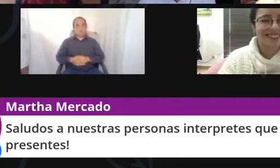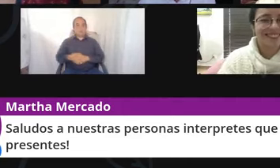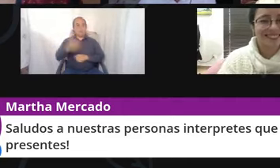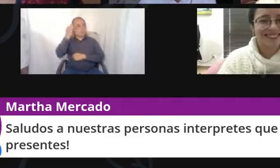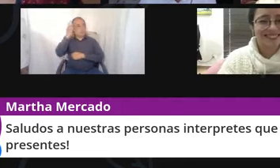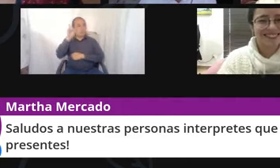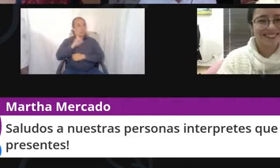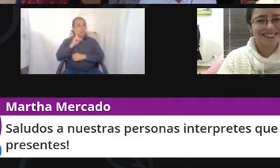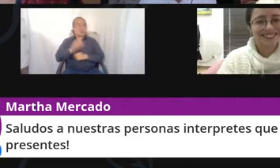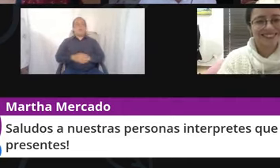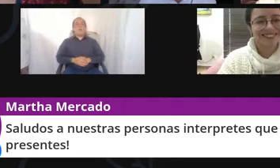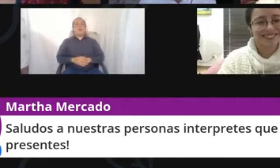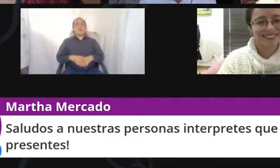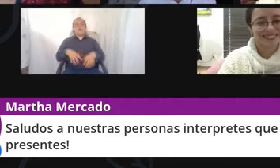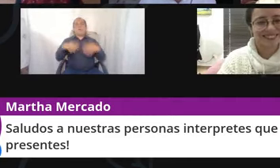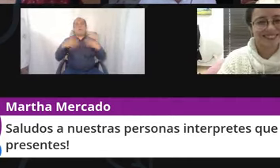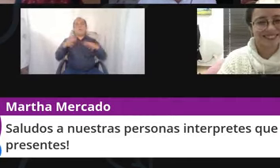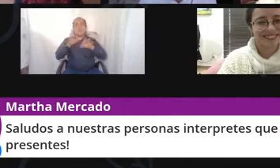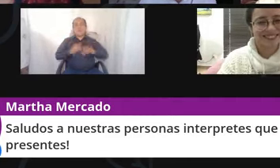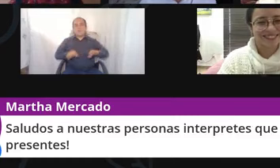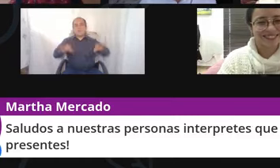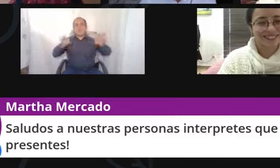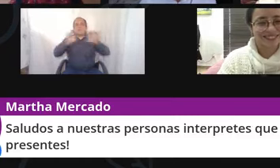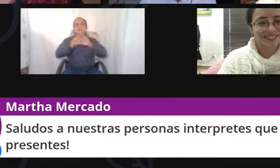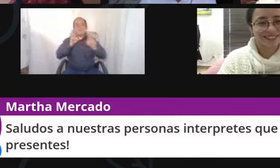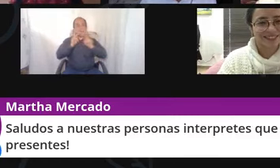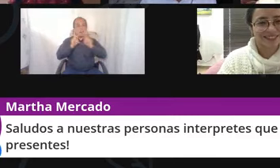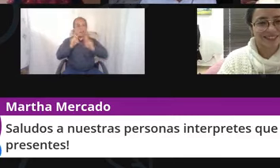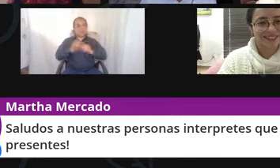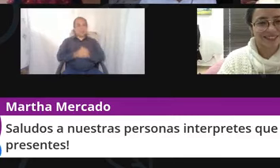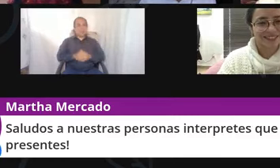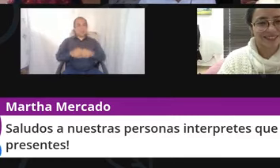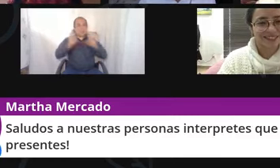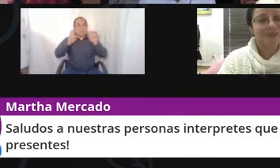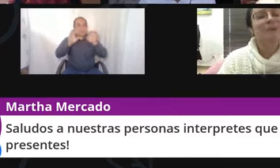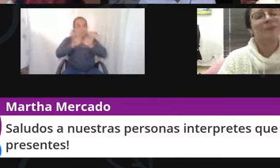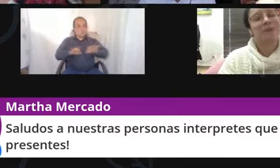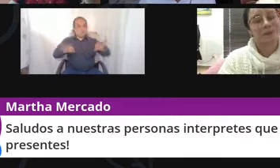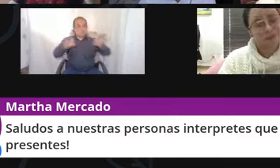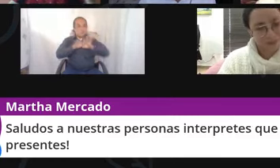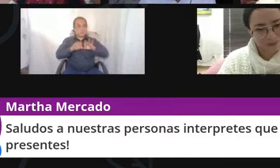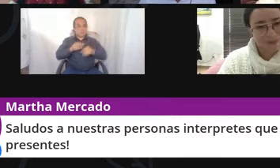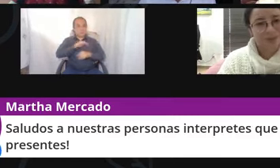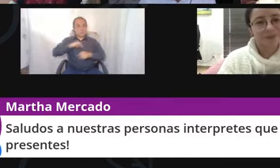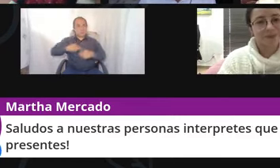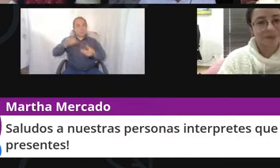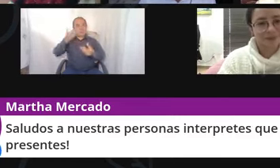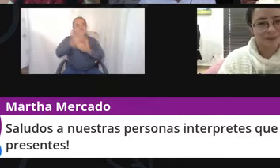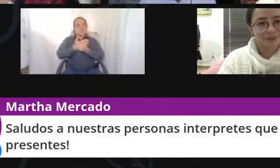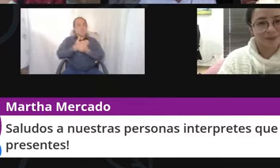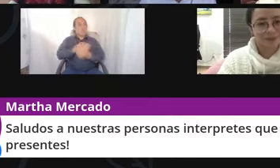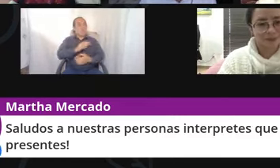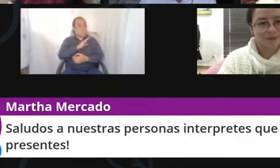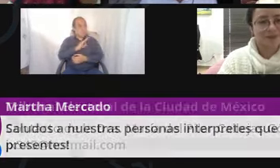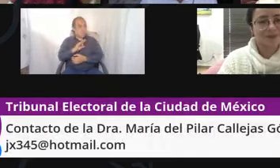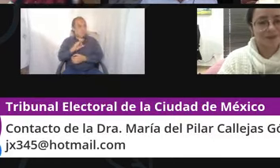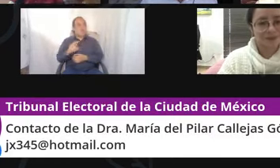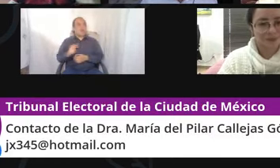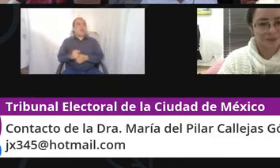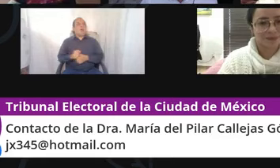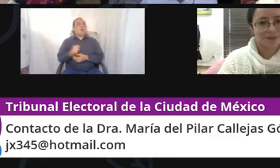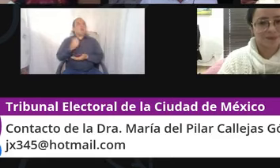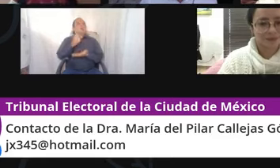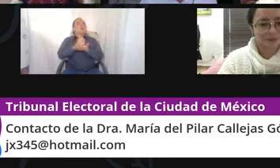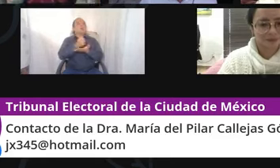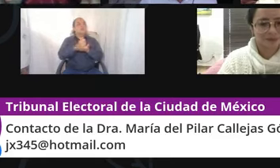charla de verdad que temazo vamos a asistir lo más que se pueda a una terapia a una consulta a un